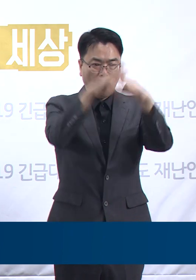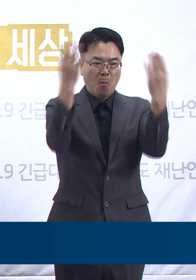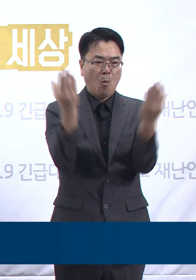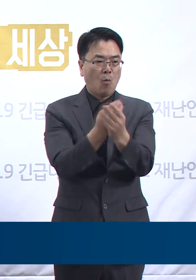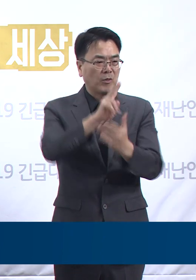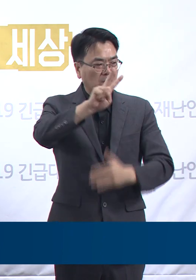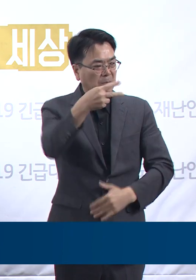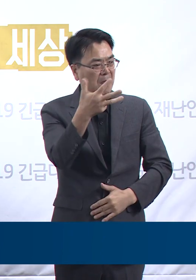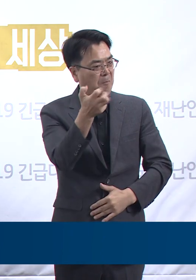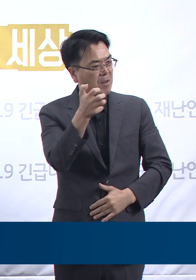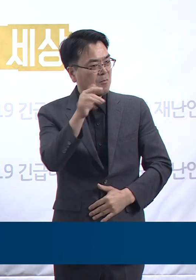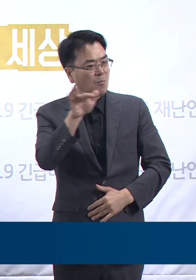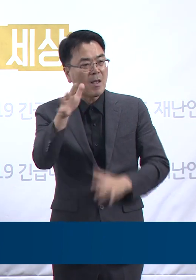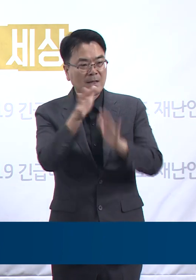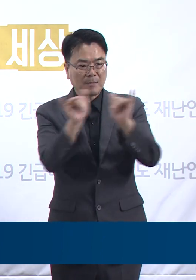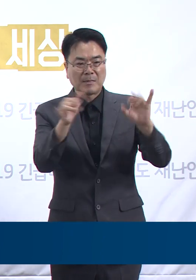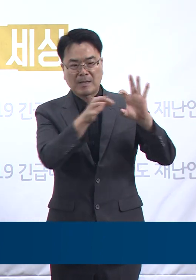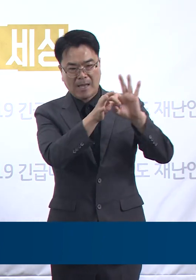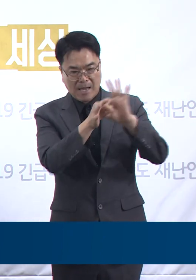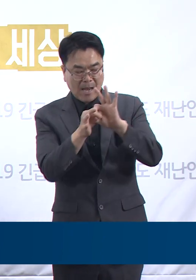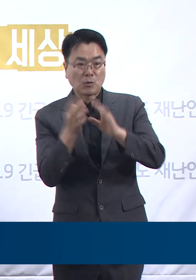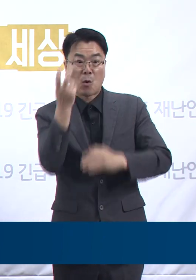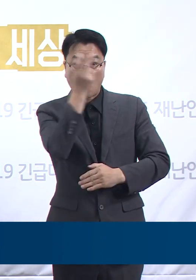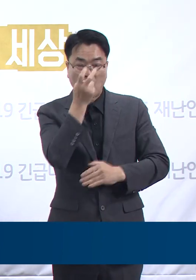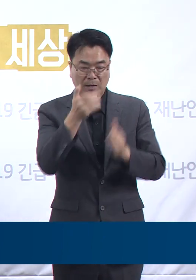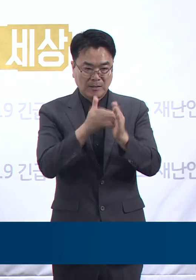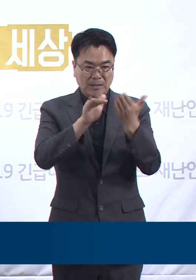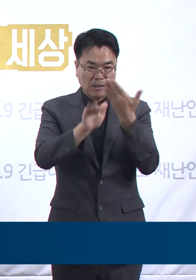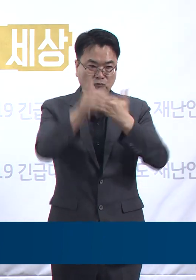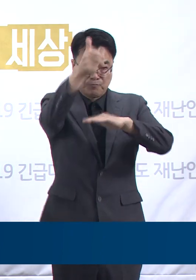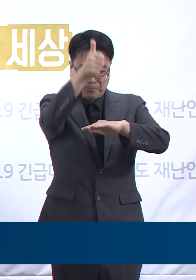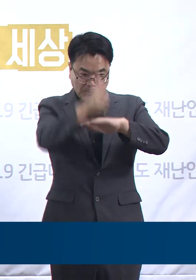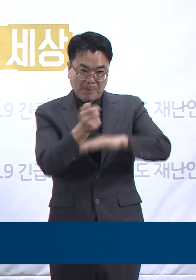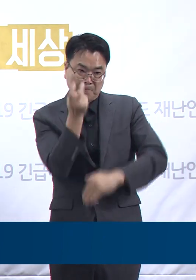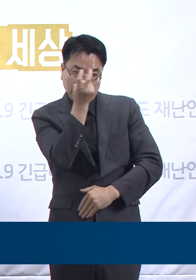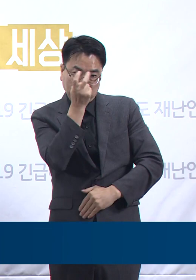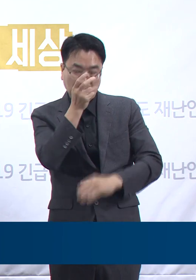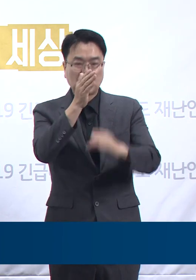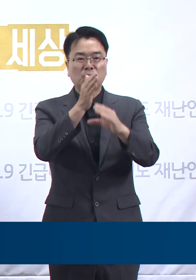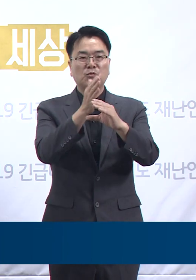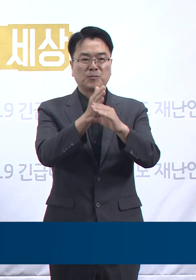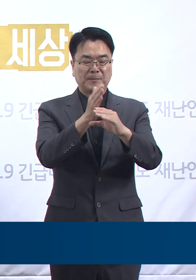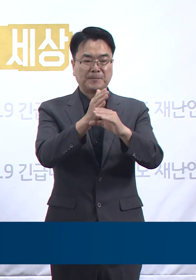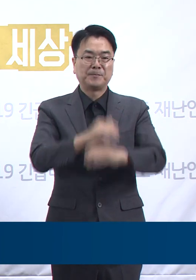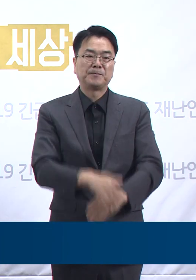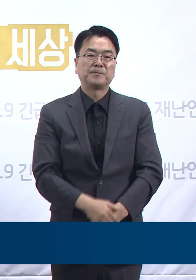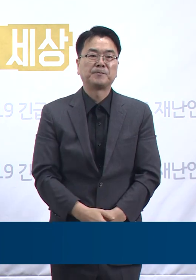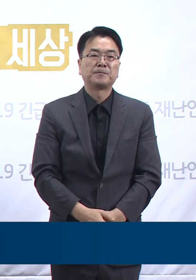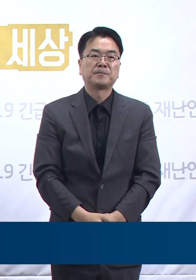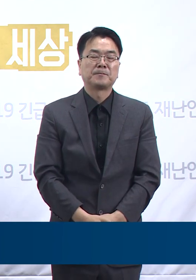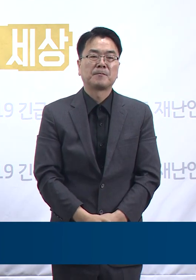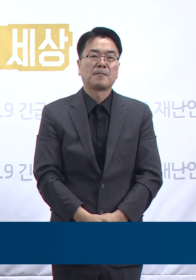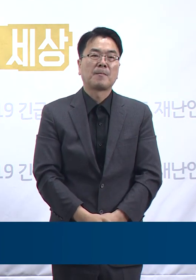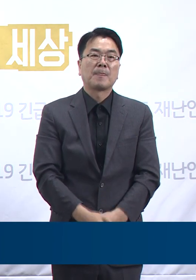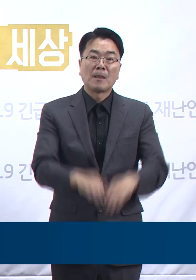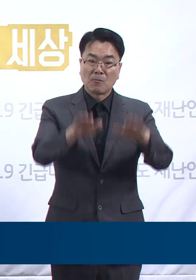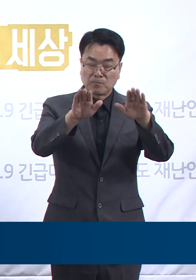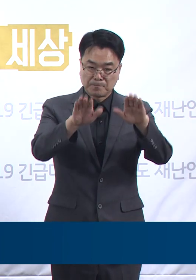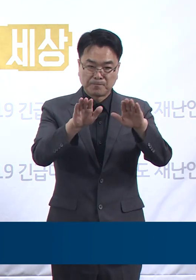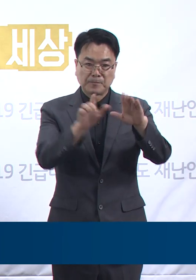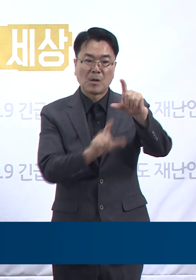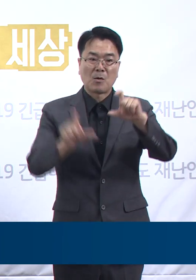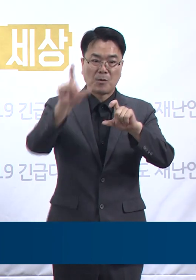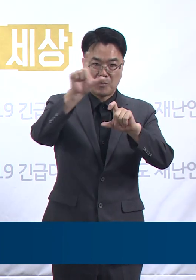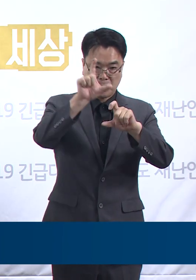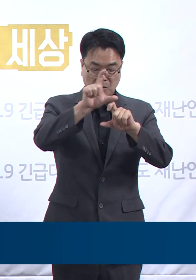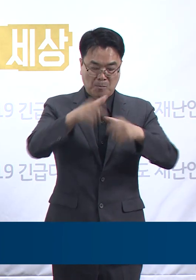실시하며 상황은 모니터링 중입니다. 해당 시설은 오늘 현장 노출 상황 평가를 실시한 후 추가